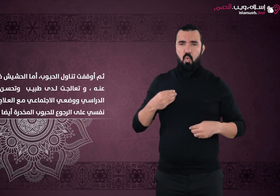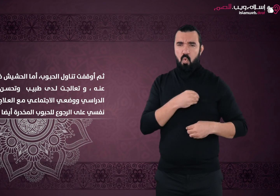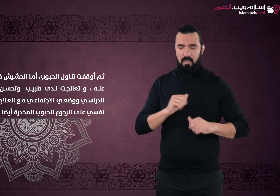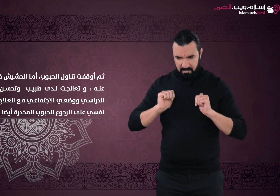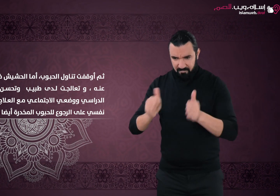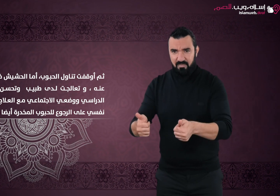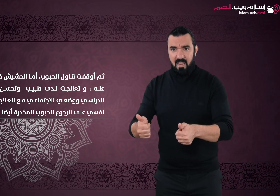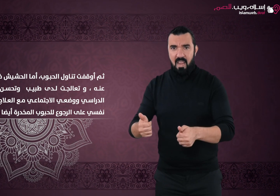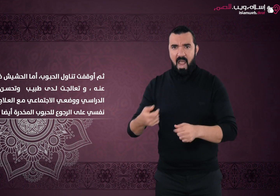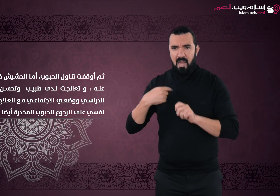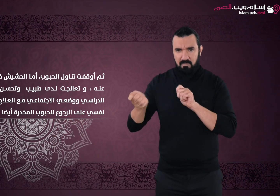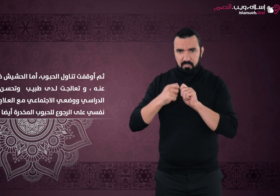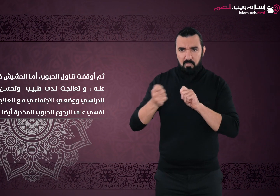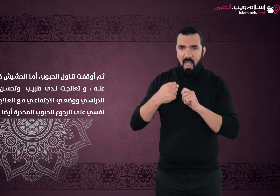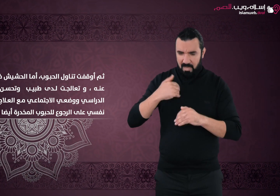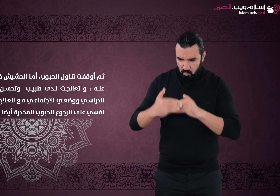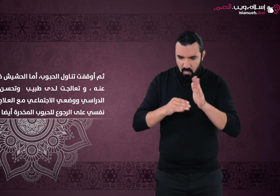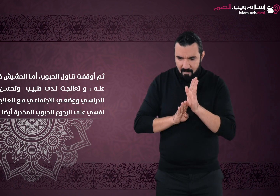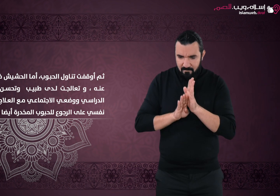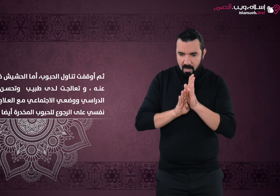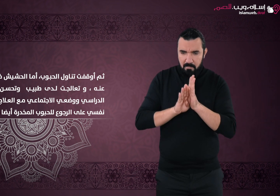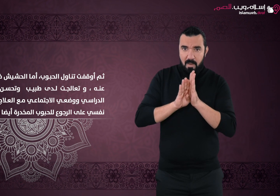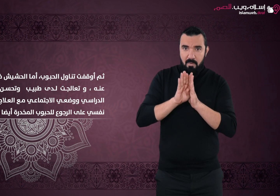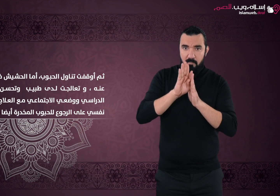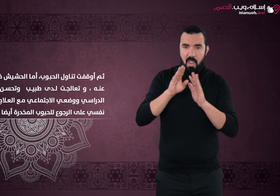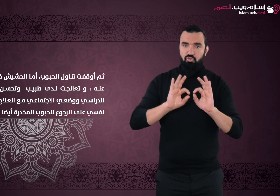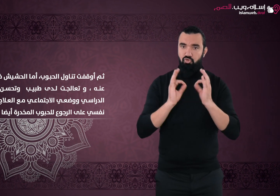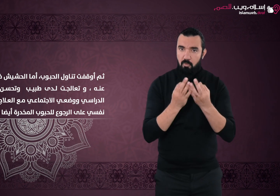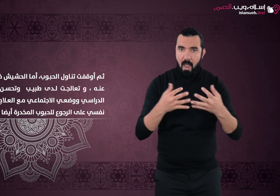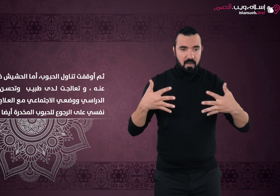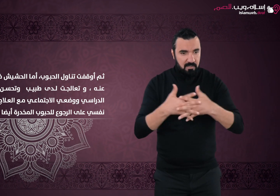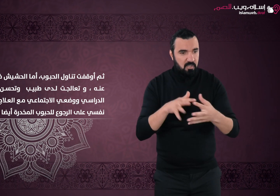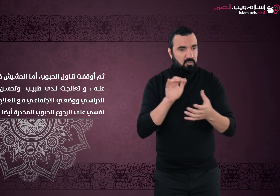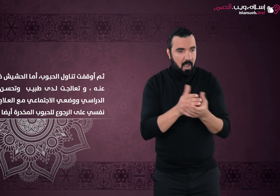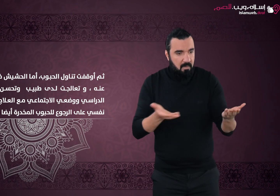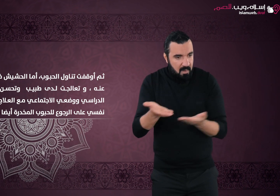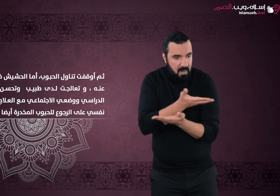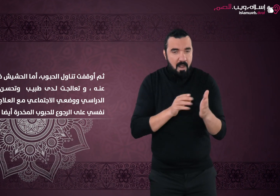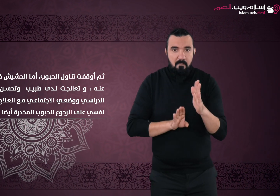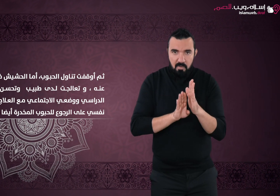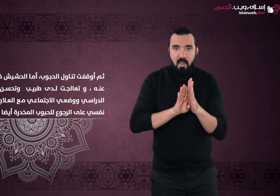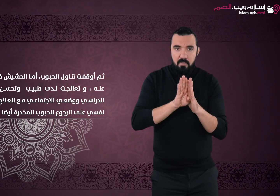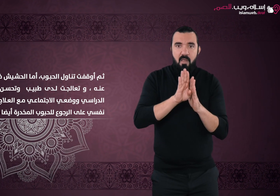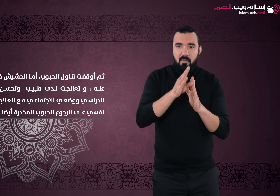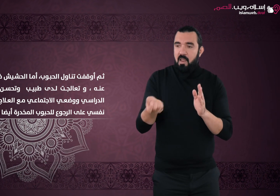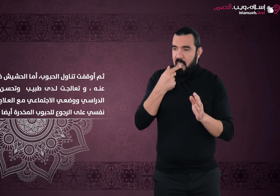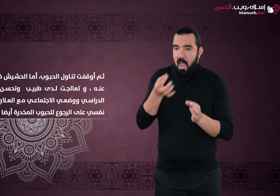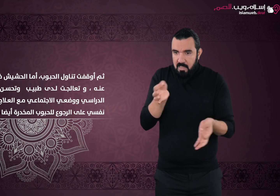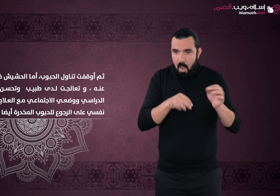مستواي الدراسي ووضع الاجتماعي مع العلاج تراودني